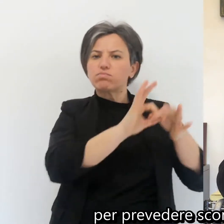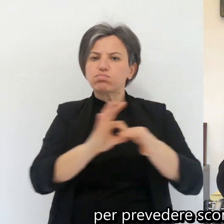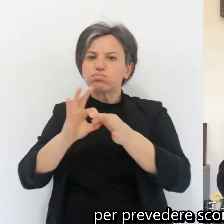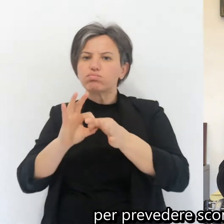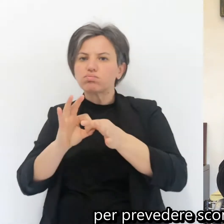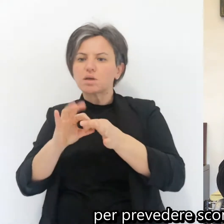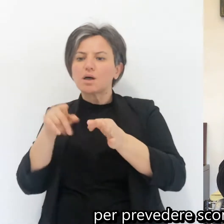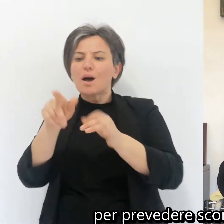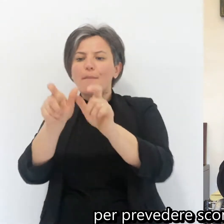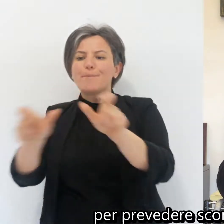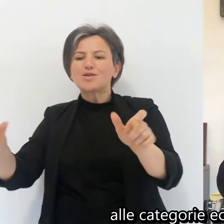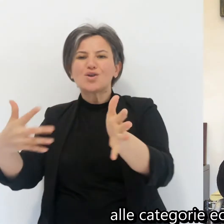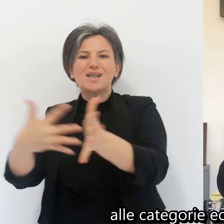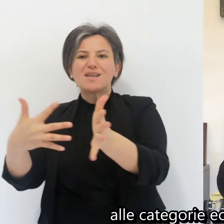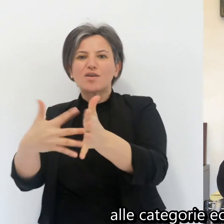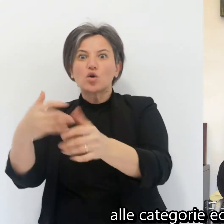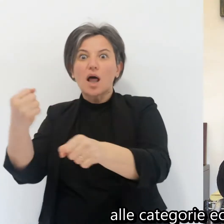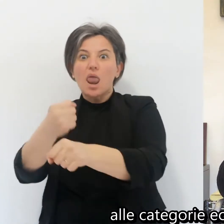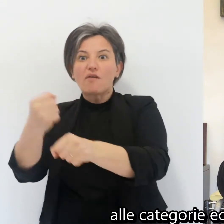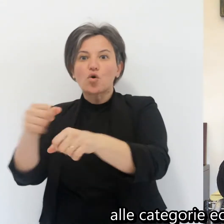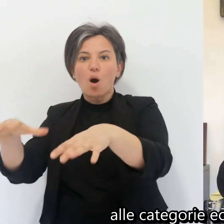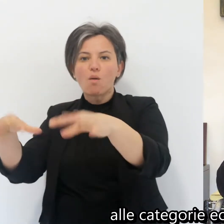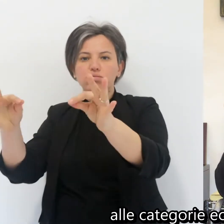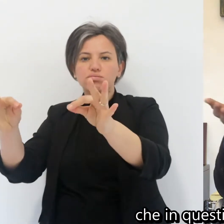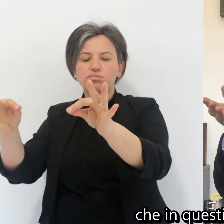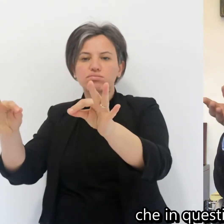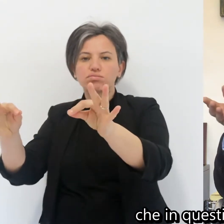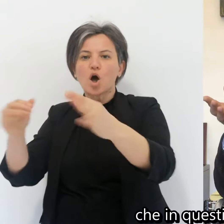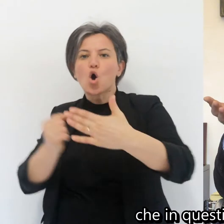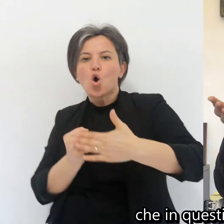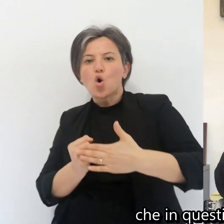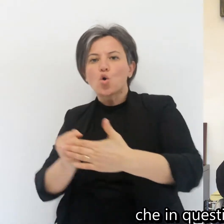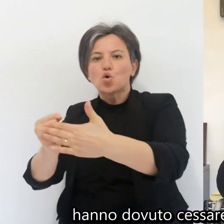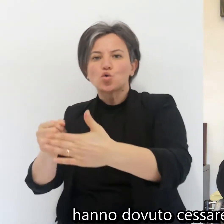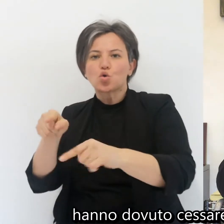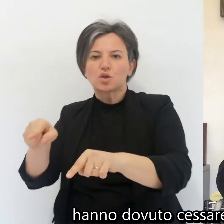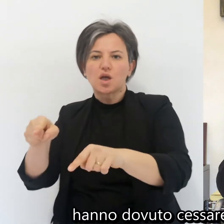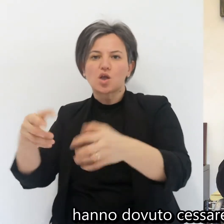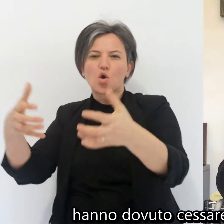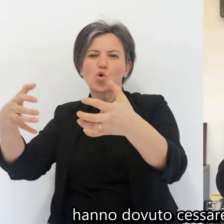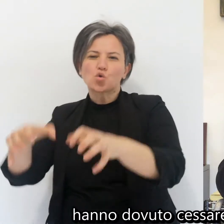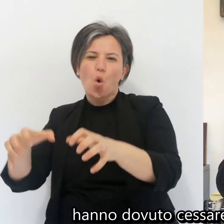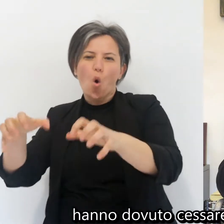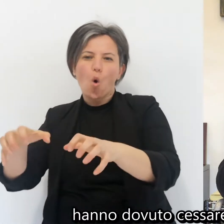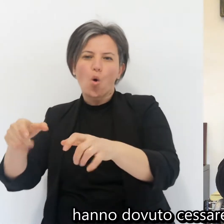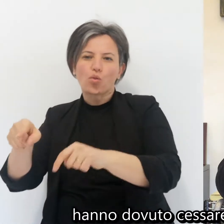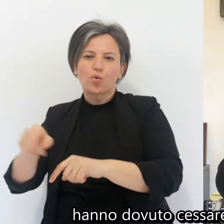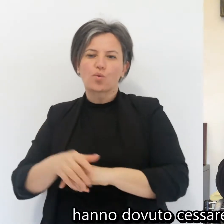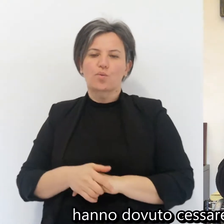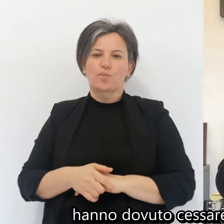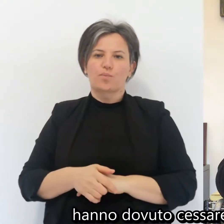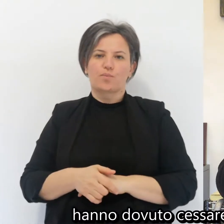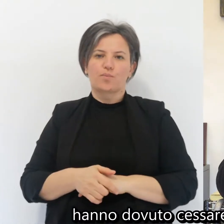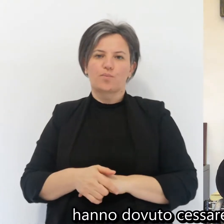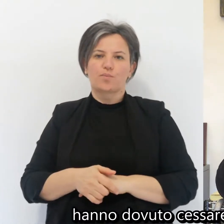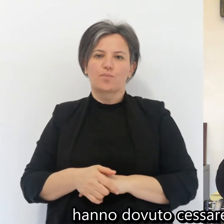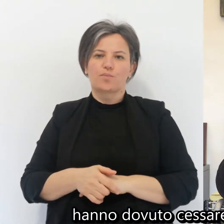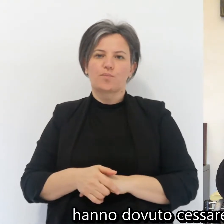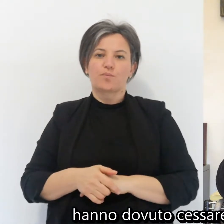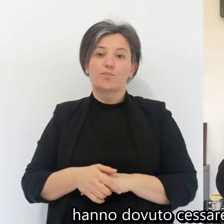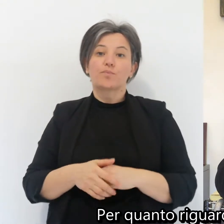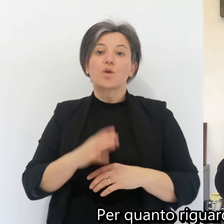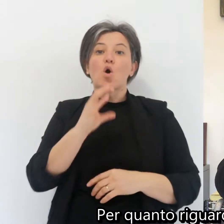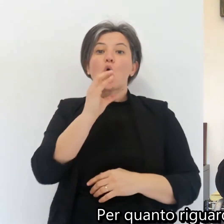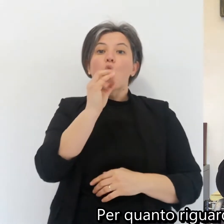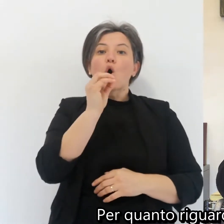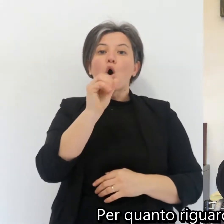sull'Atari alle categorie economiche che in questi giorni hanno dovuto cessare le loro attività.